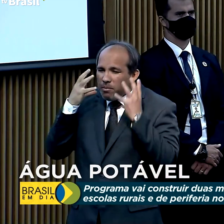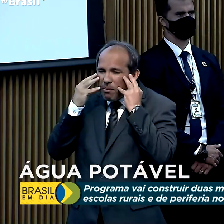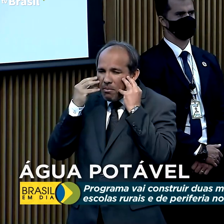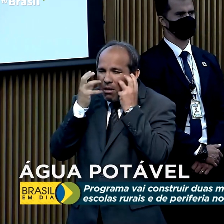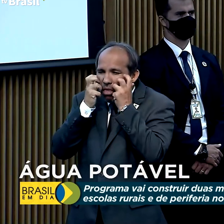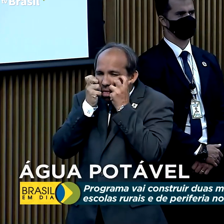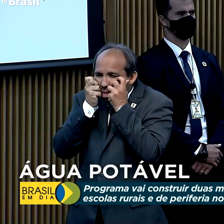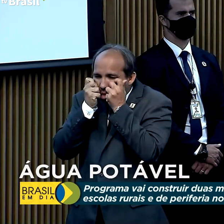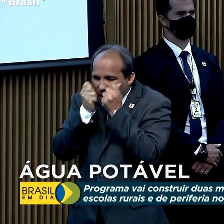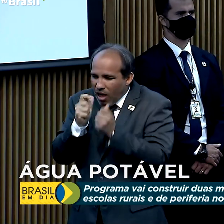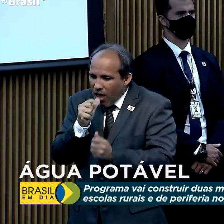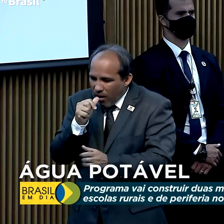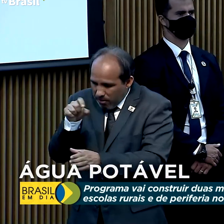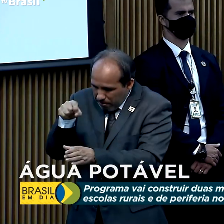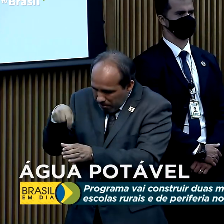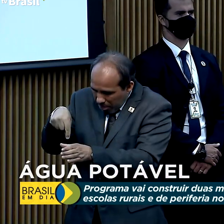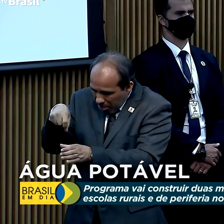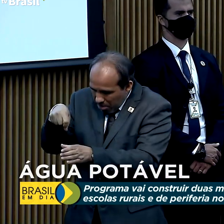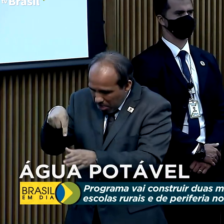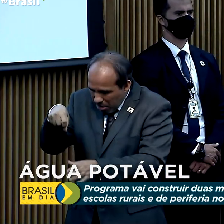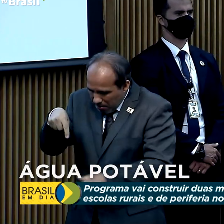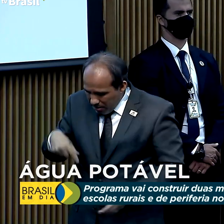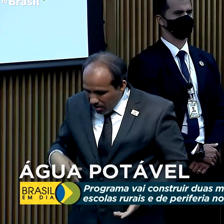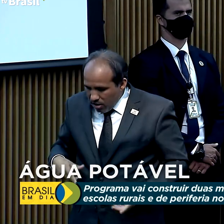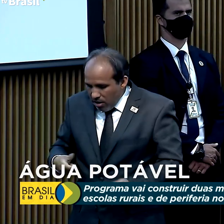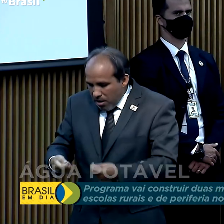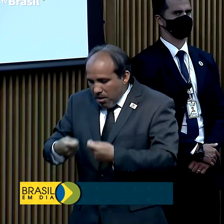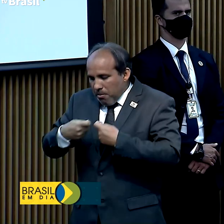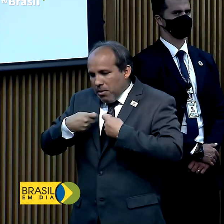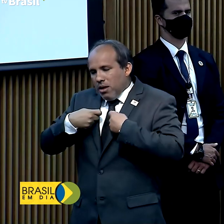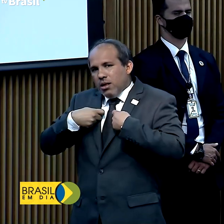não tem preço a alegria daquela pessoa. Parece que viemos na mega-sena. com tem pessoa. Vamos Obrigado.